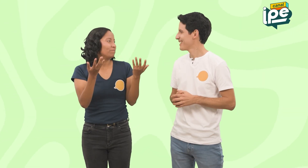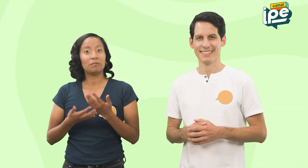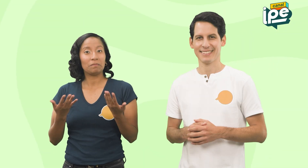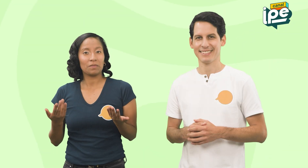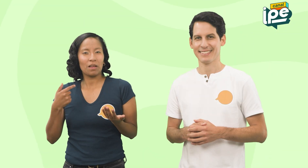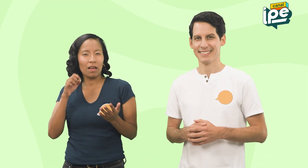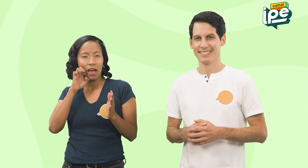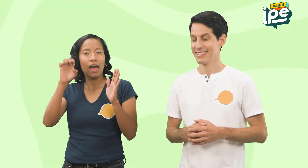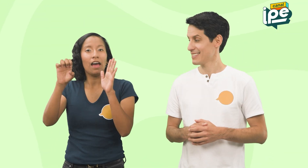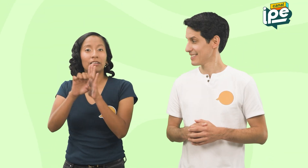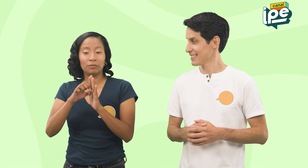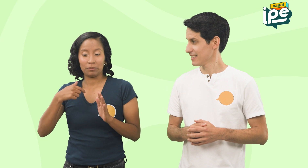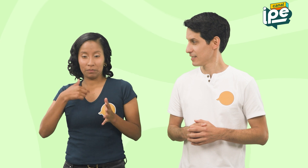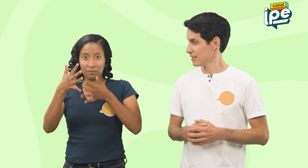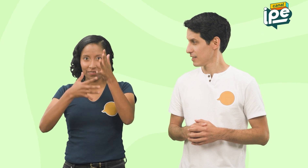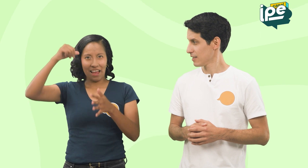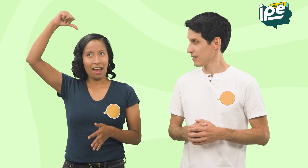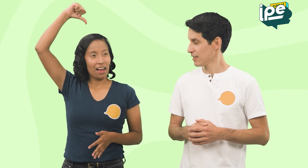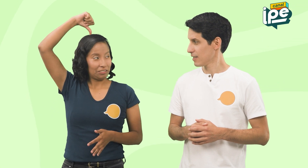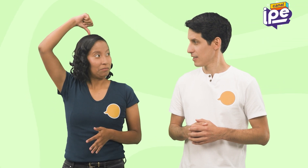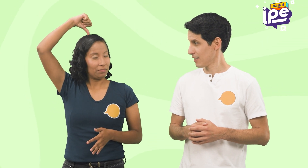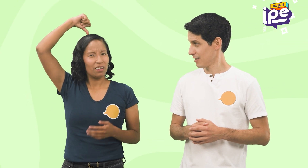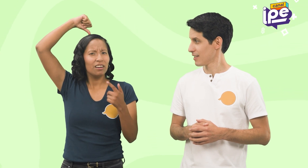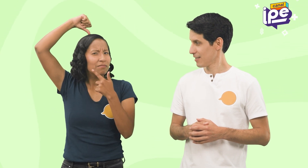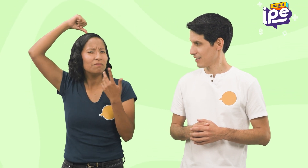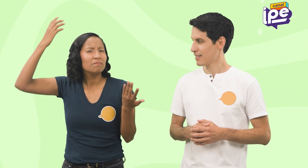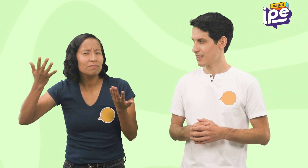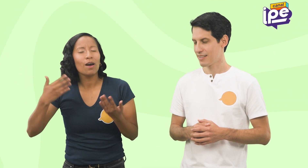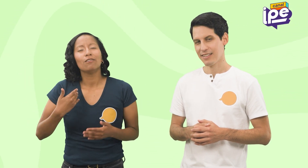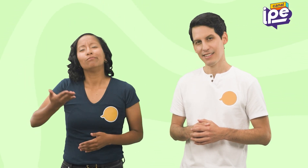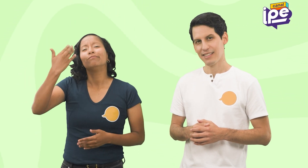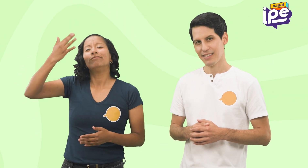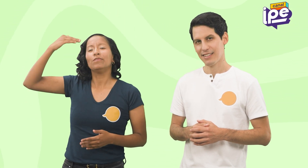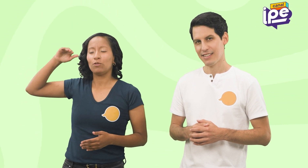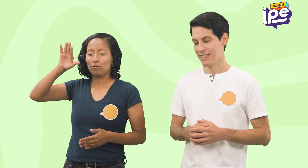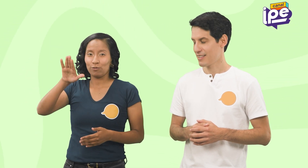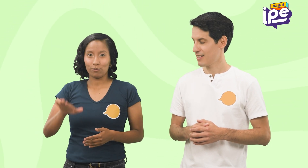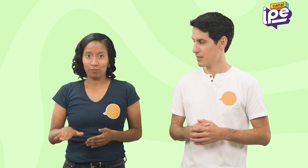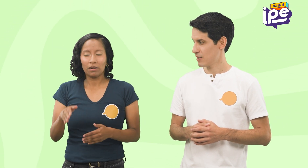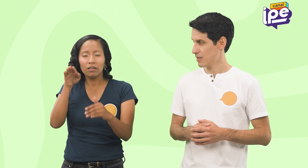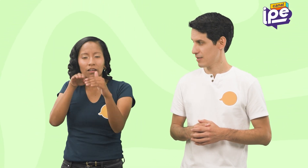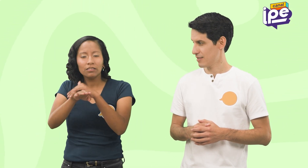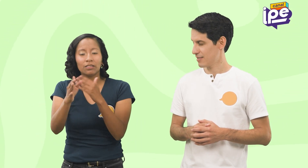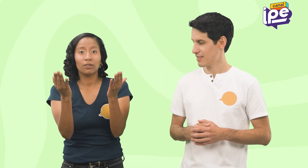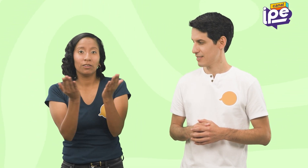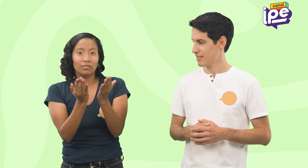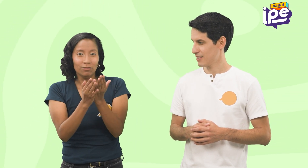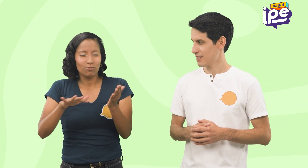Por ejemplo, esta es mi seña Y es porque cuando yo era niña, mi mamá me peinaba con una